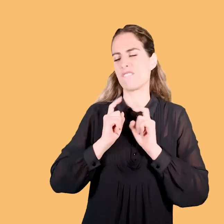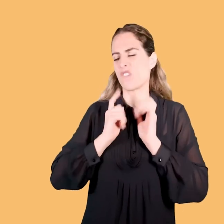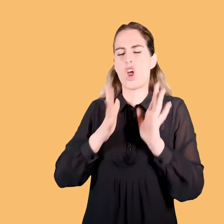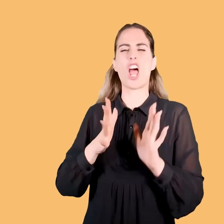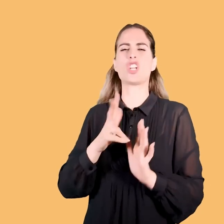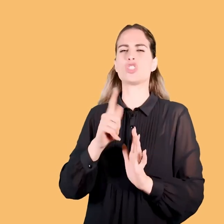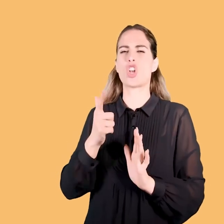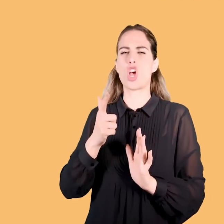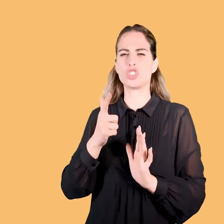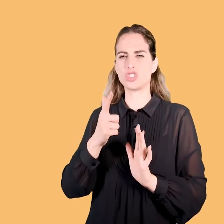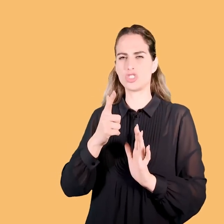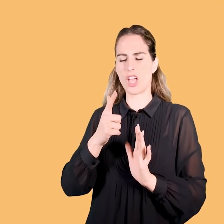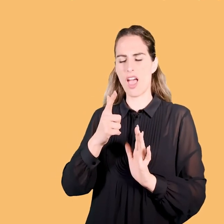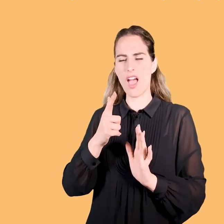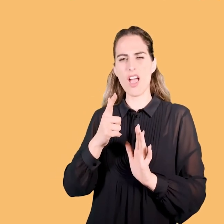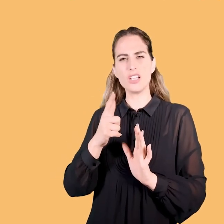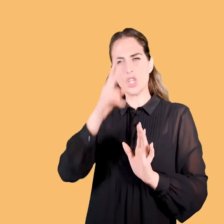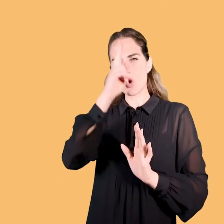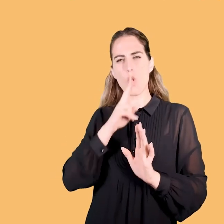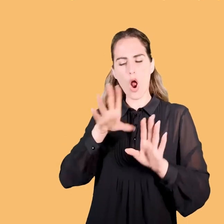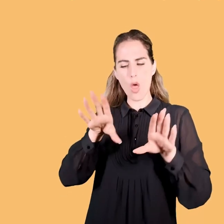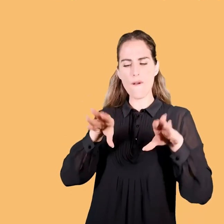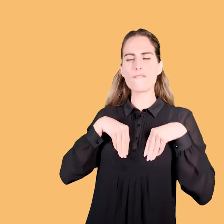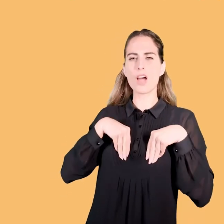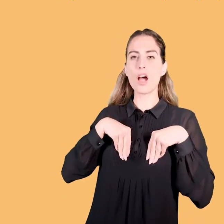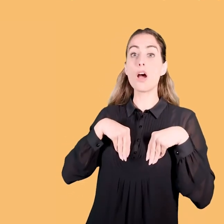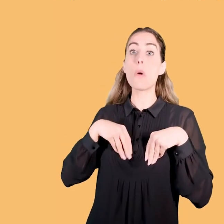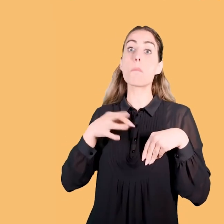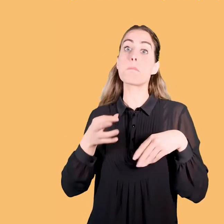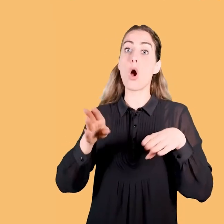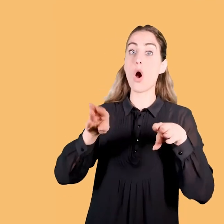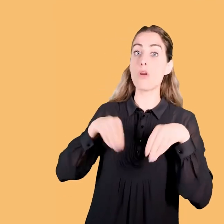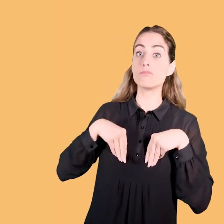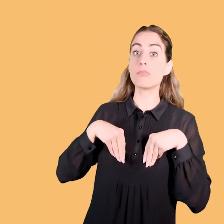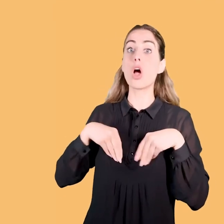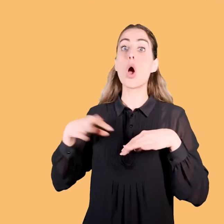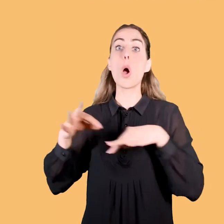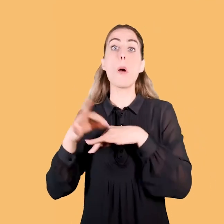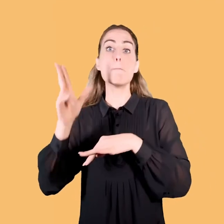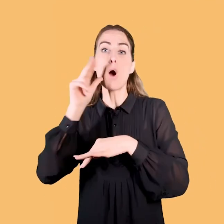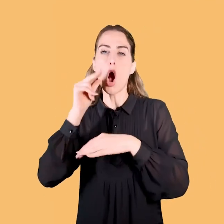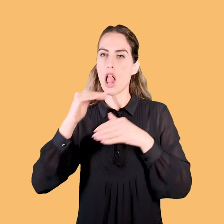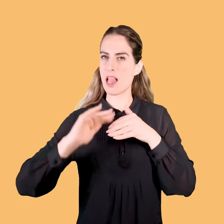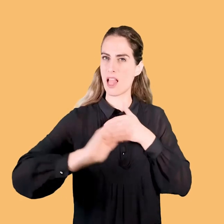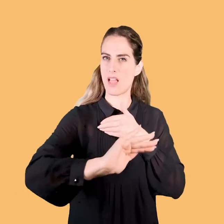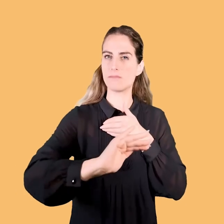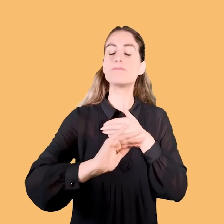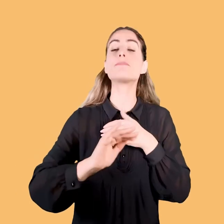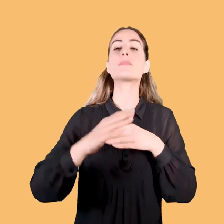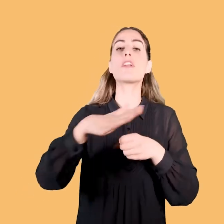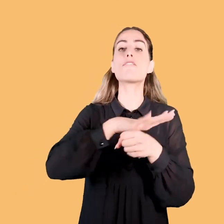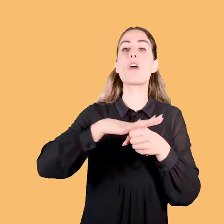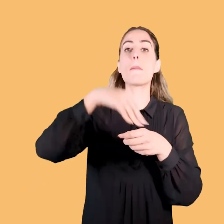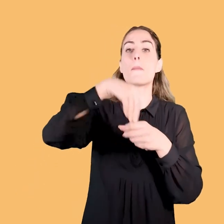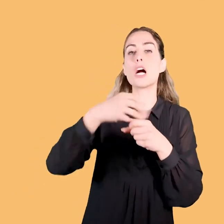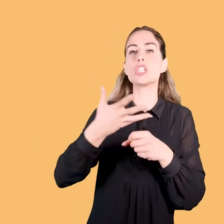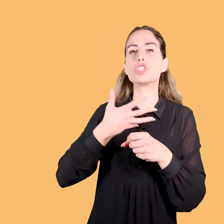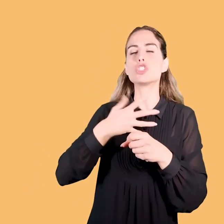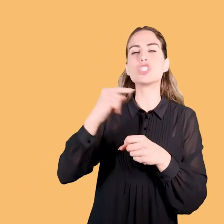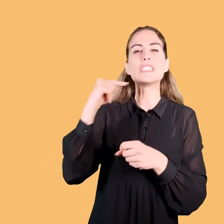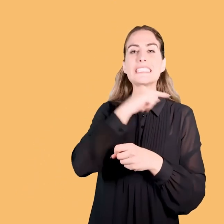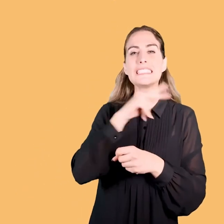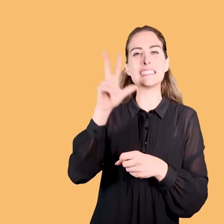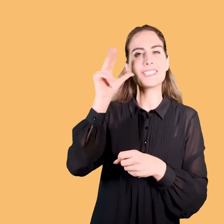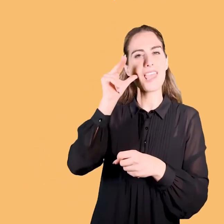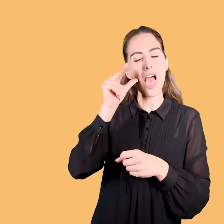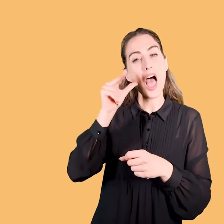suo ruolo, un po' ritirato e un po' espropriato da sua moglie e la zia, ovvero la sorella della madre,